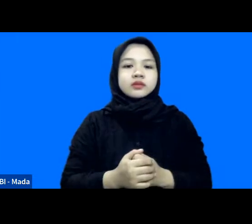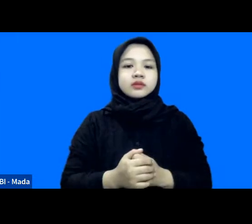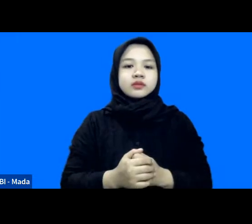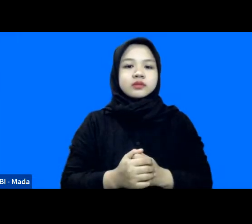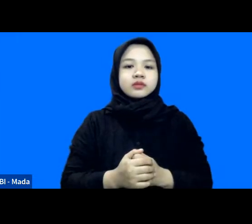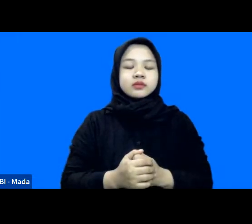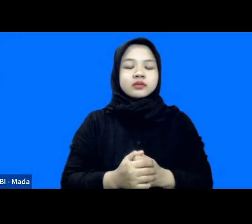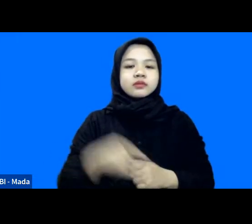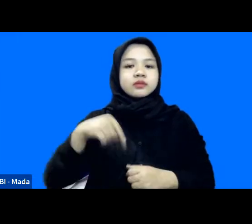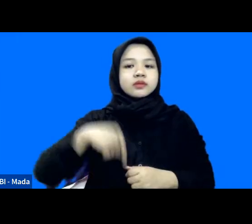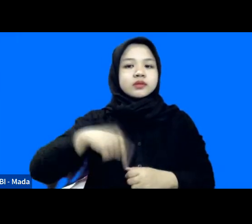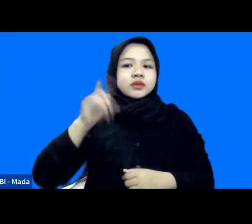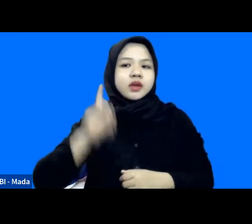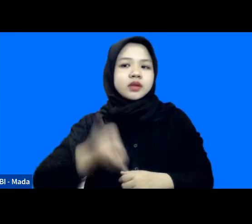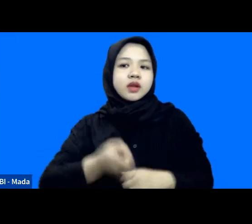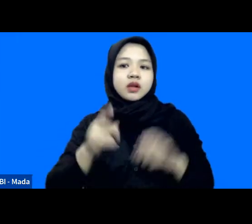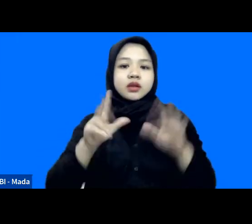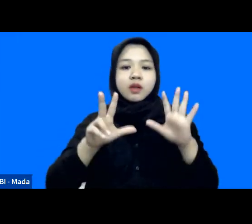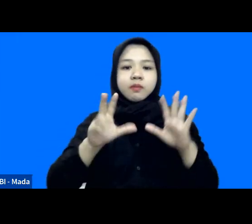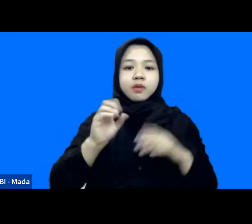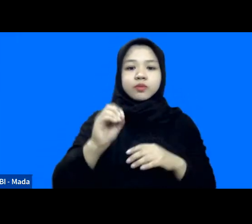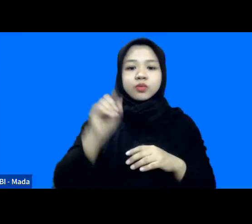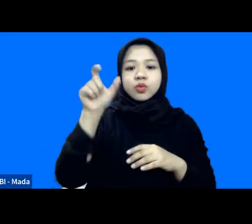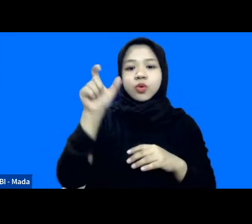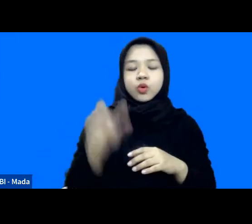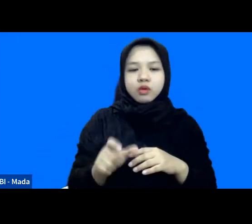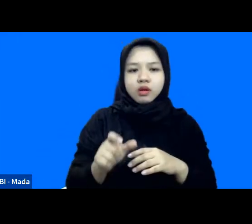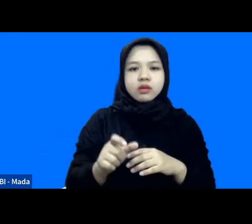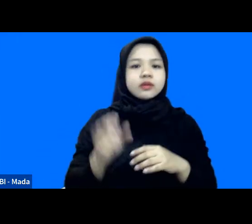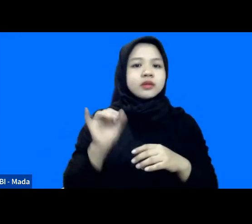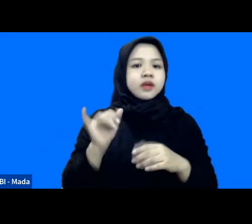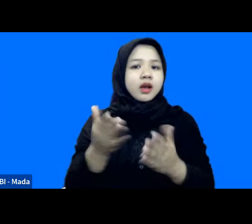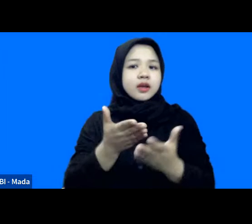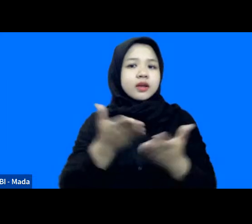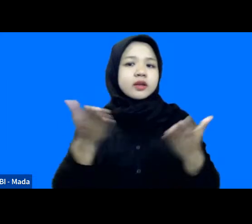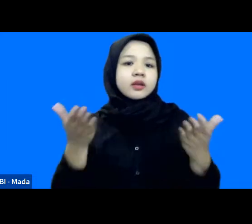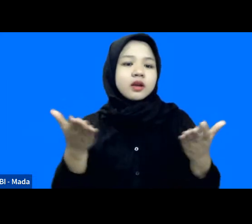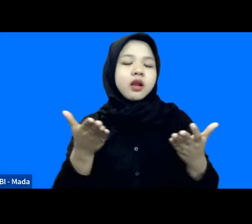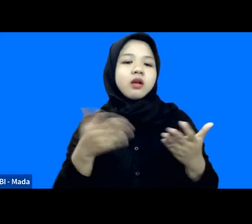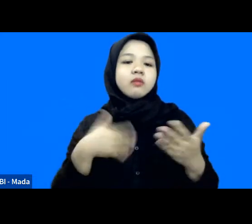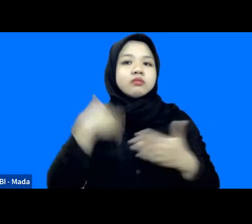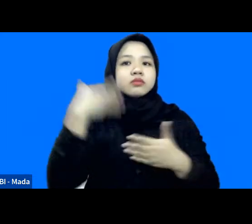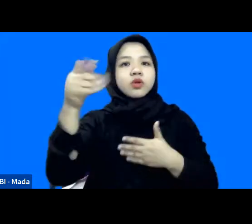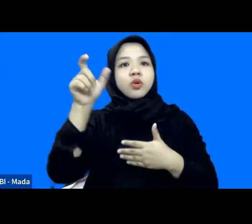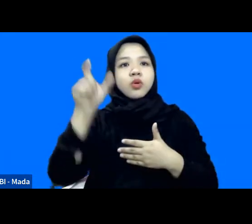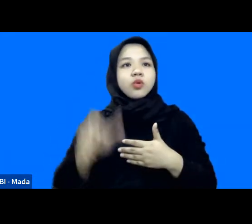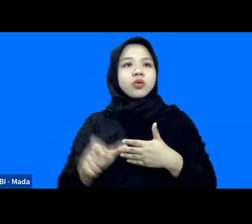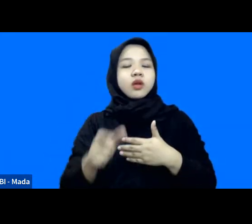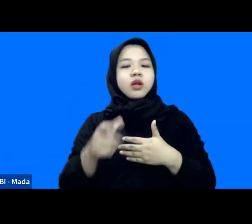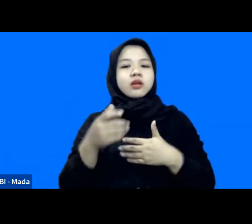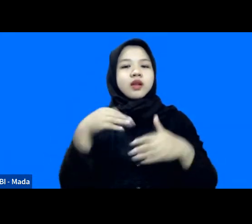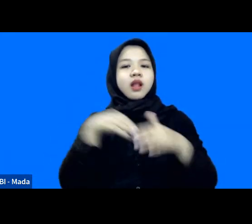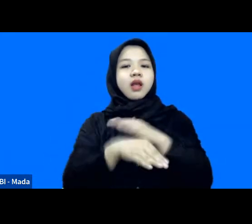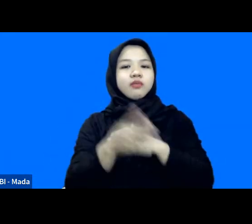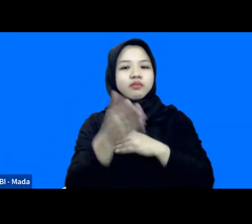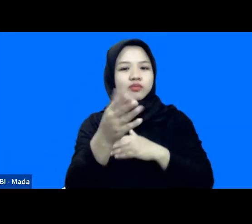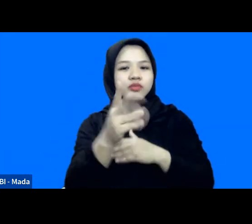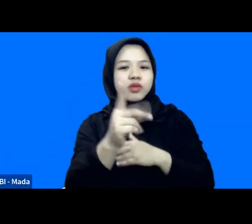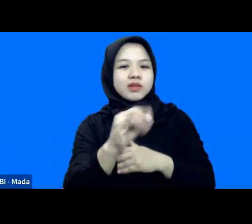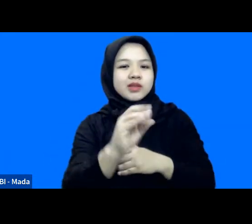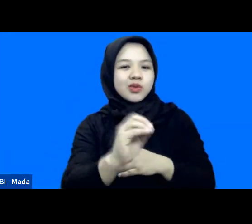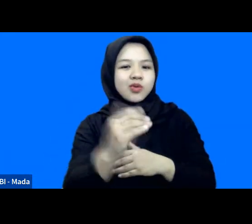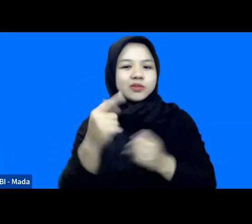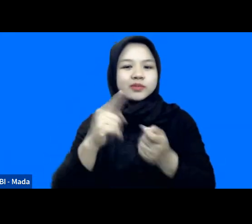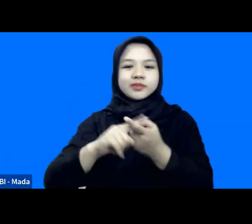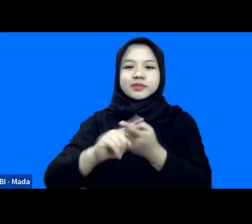sini di ada di sekitar 80 orang ya inilah mungkin cikal bakal orang dalamnya untuk Mas Rioni dan teman-teman lainnya